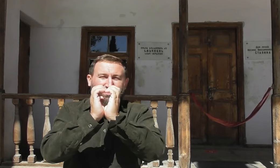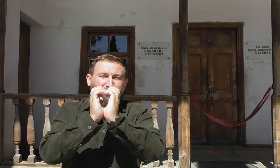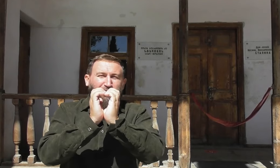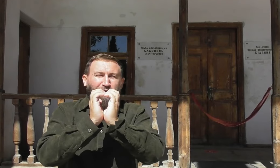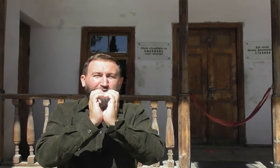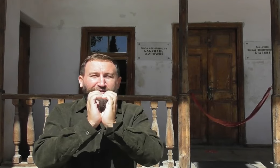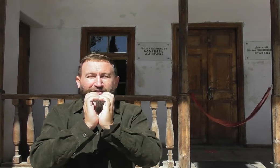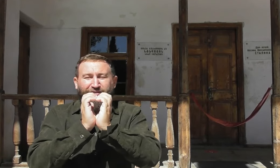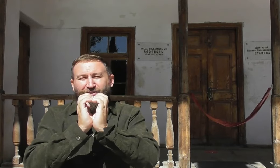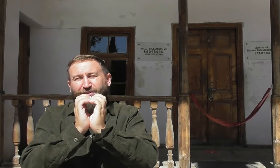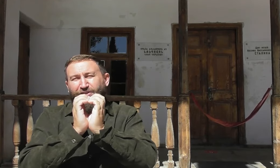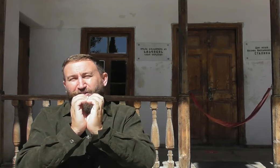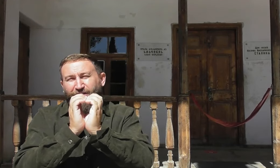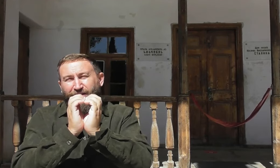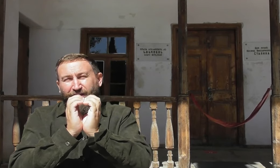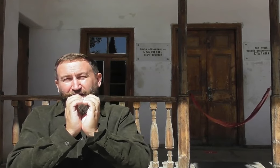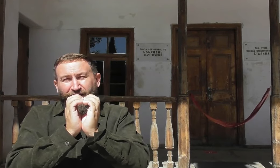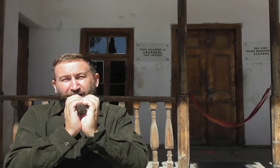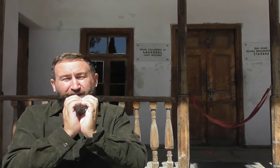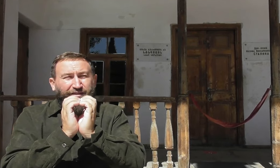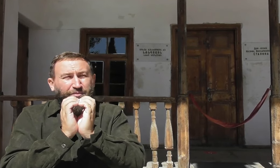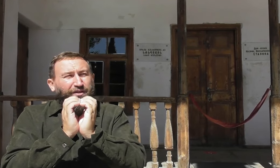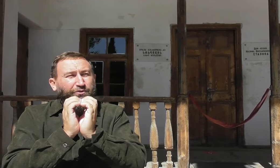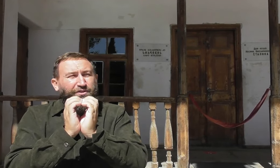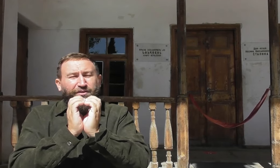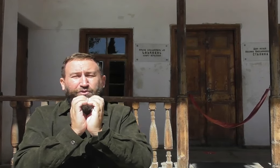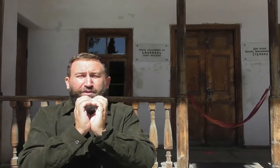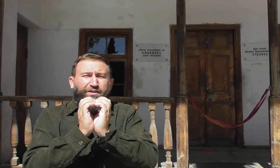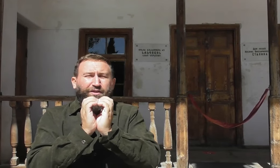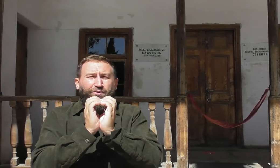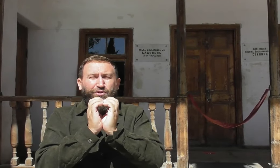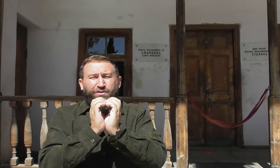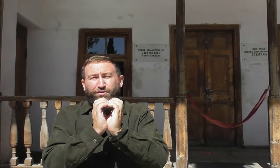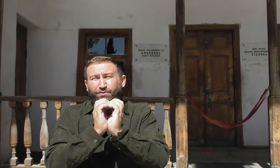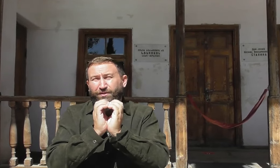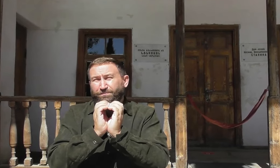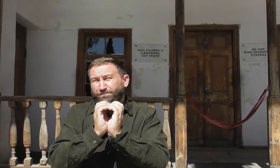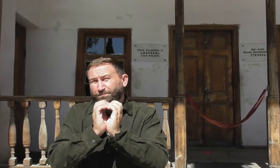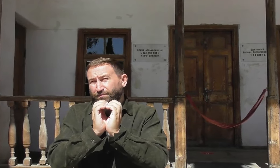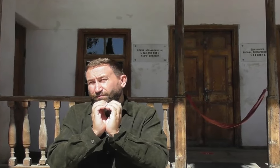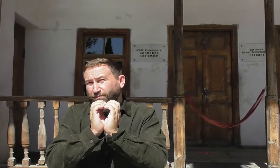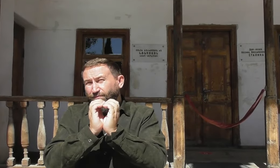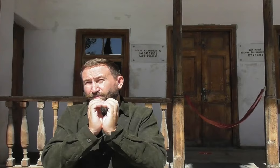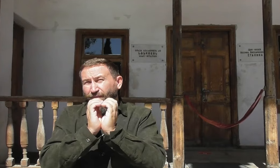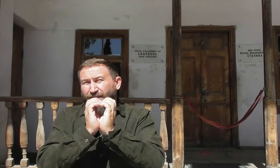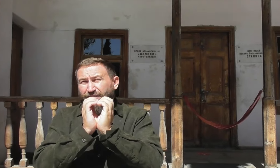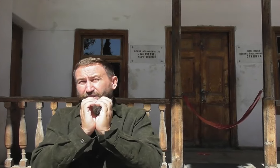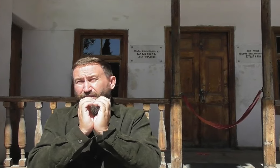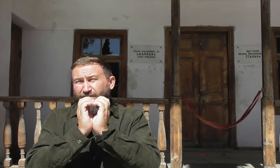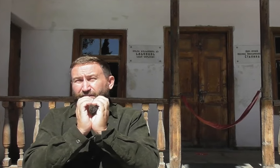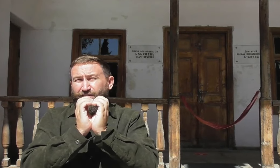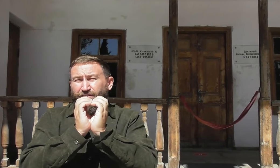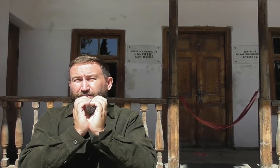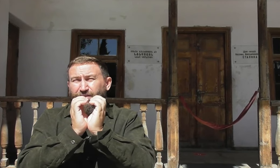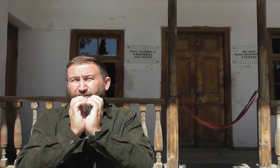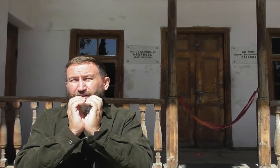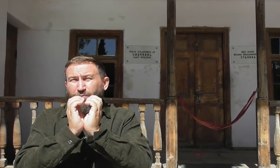противоположностей, сердечко. На самом деле, это очень нехорошая руна. Она означает соединение и